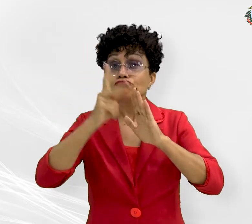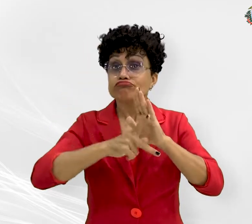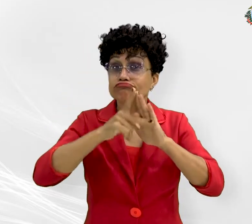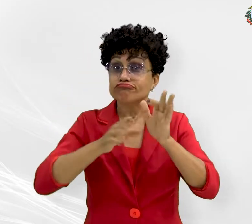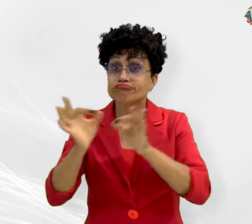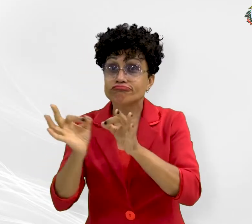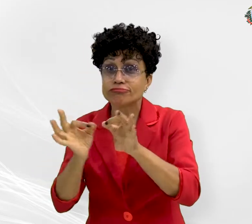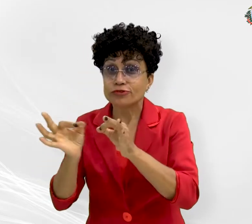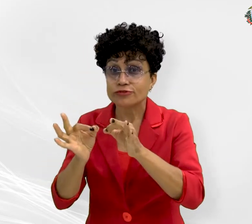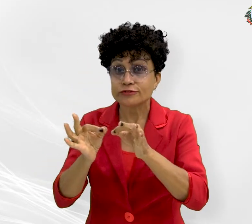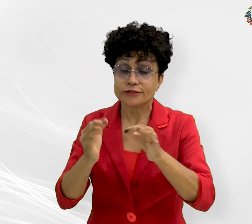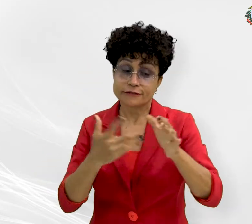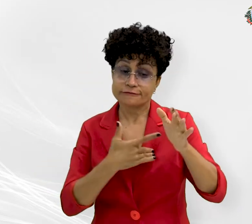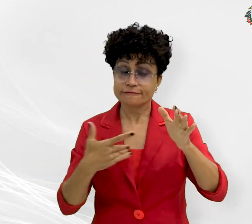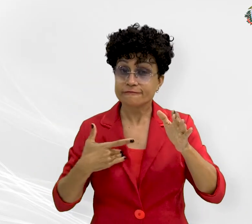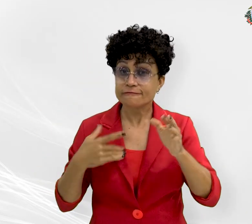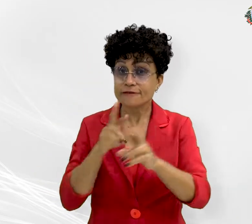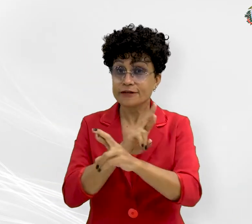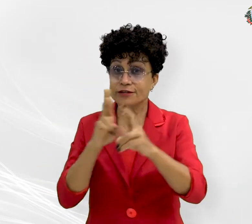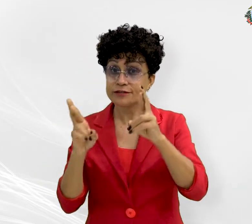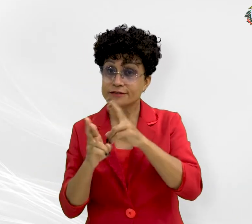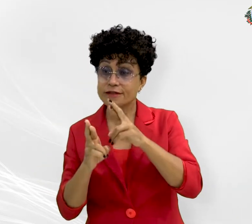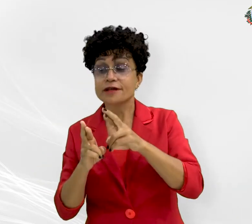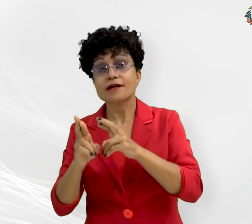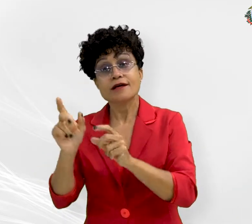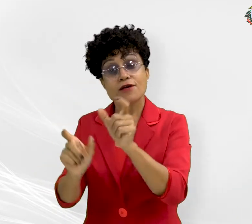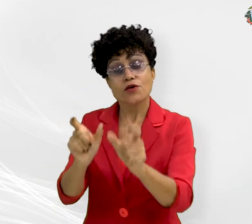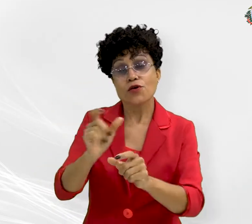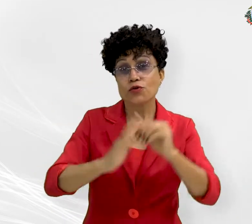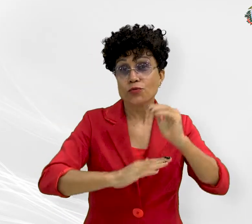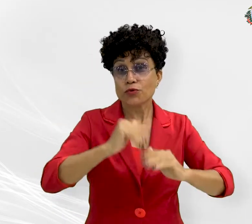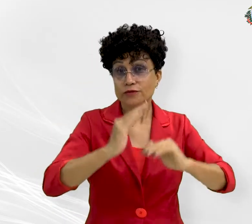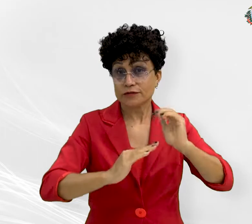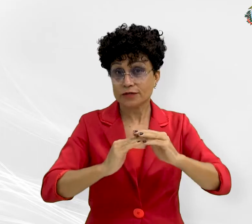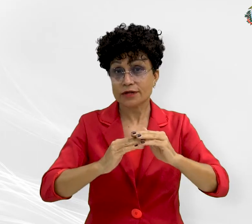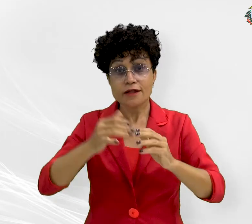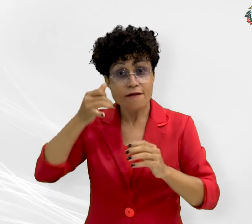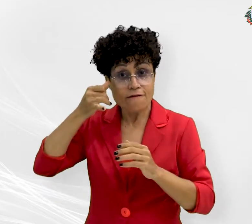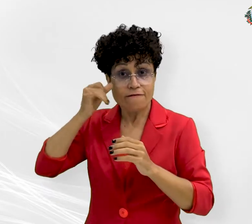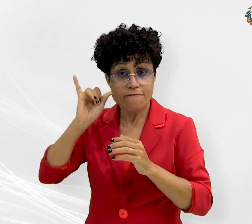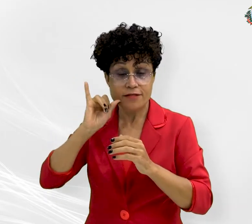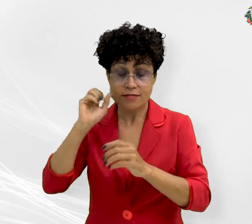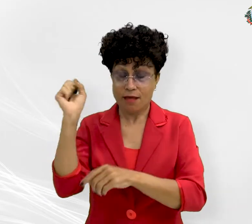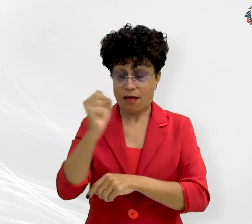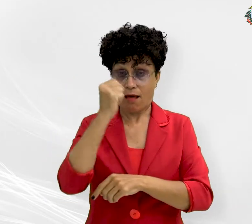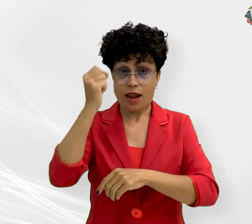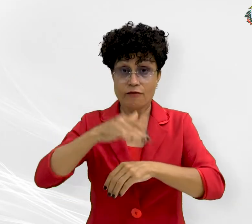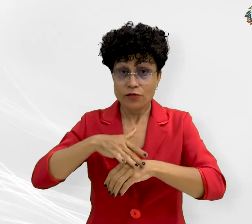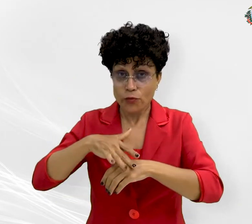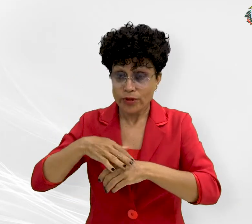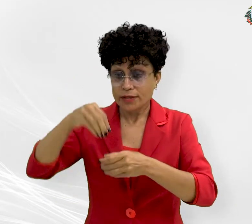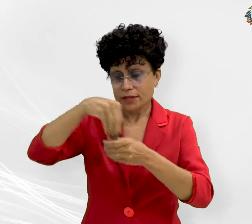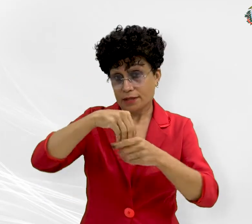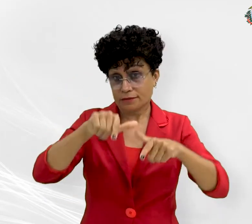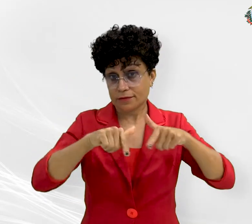ações voltadas à promoção da saúde do trabalhador e da trabalhadora, além da prevenção de agravos e doenças no contexto laboral,